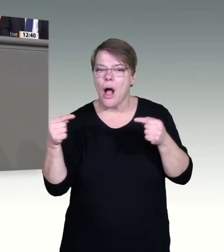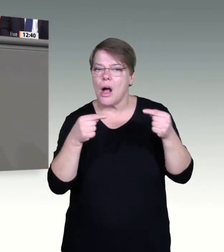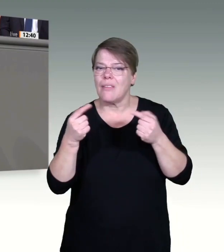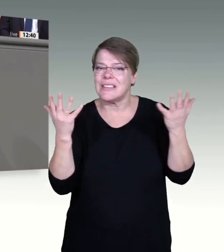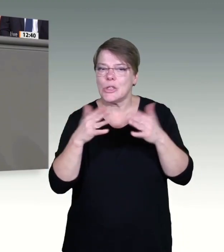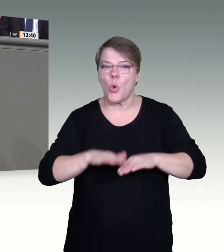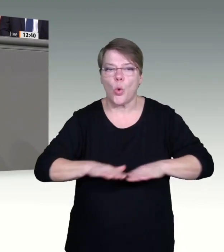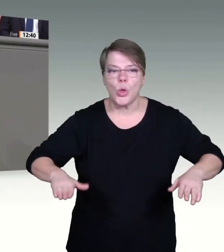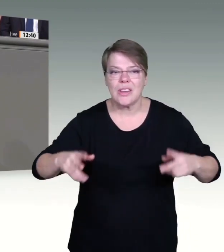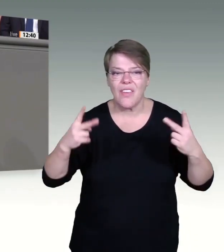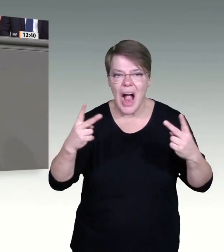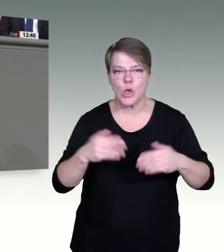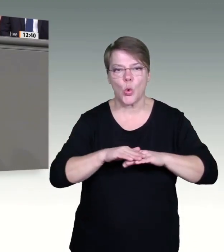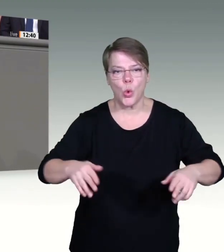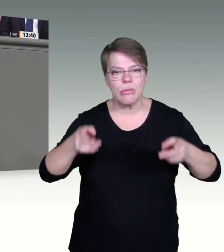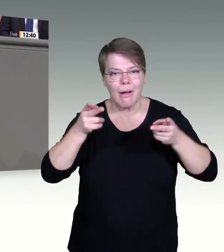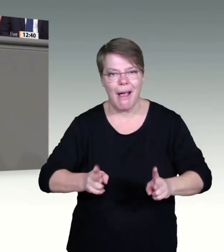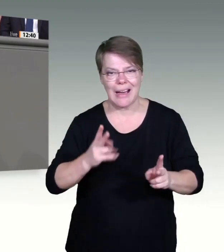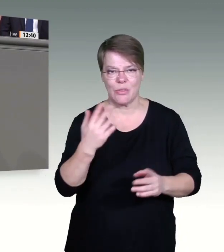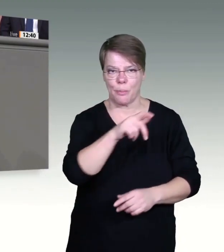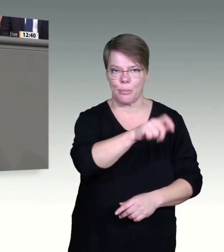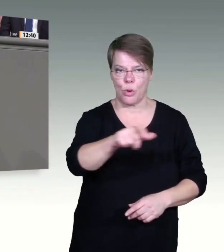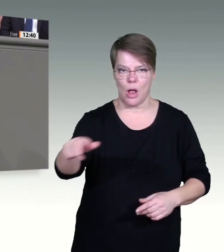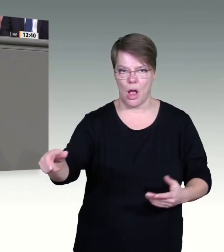Sie machen einen Grundrechtseingriff innerhalb von vier Tagen.